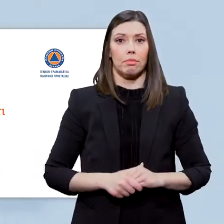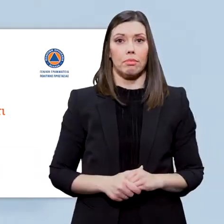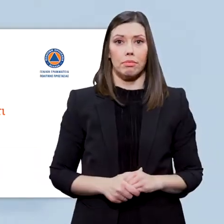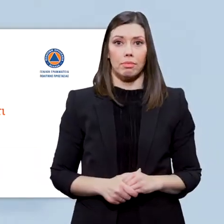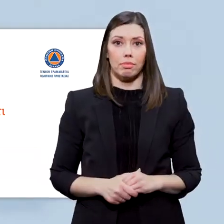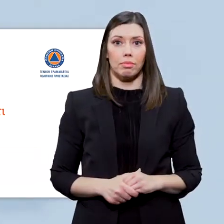Πολύ σχολαστικά.